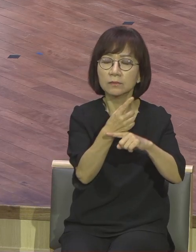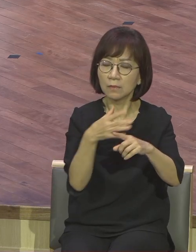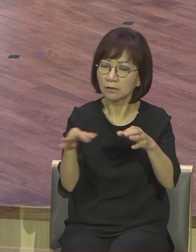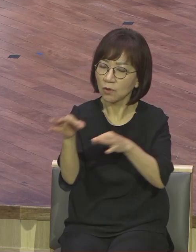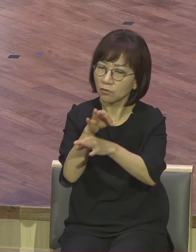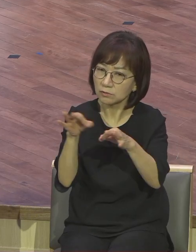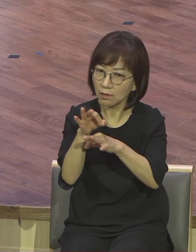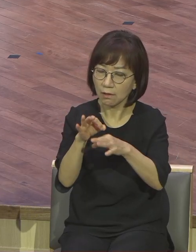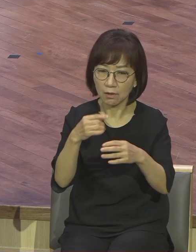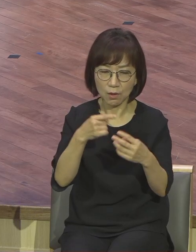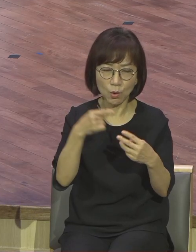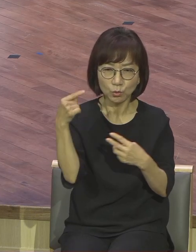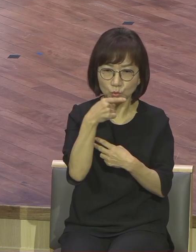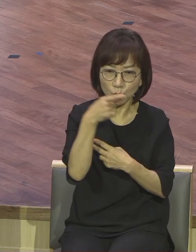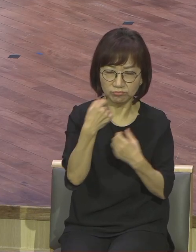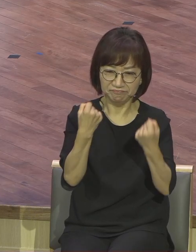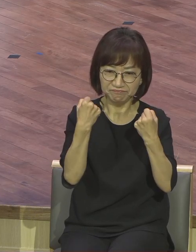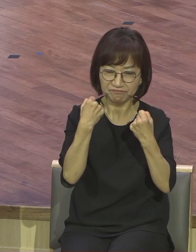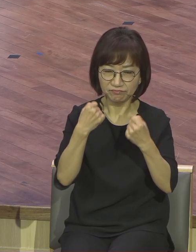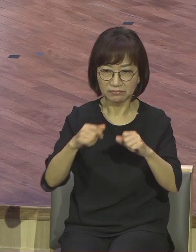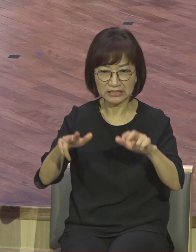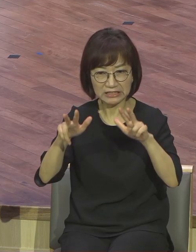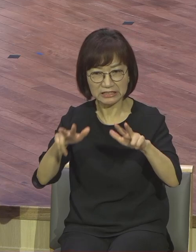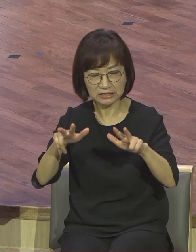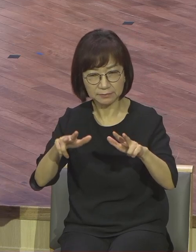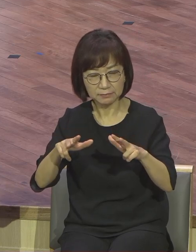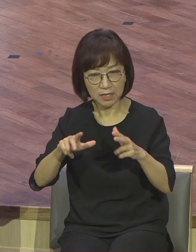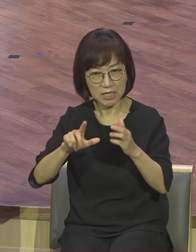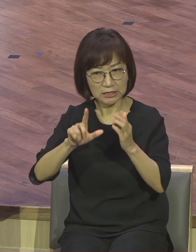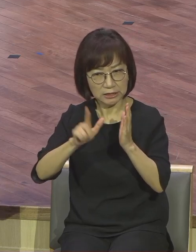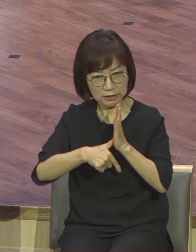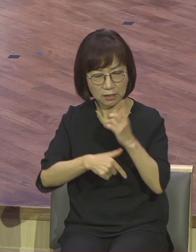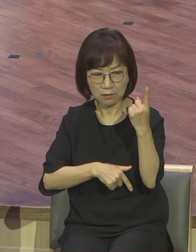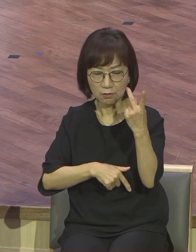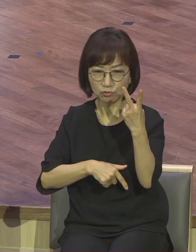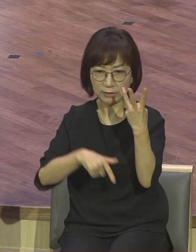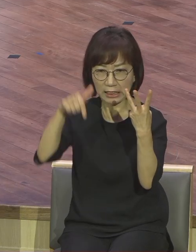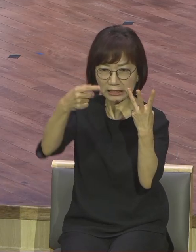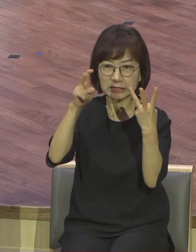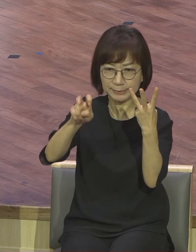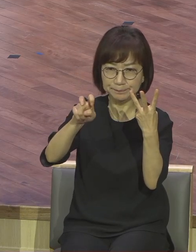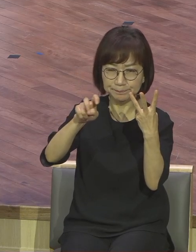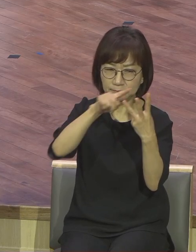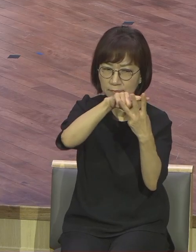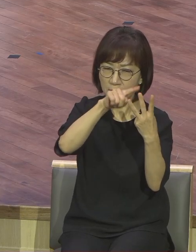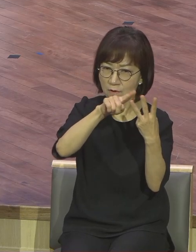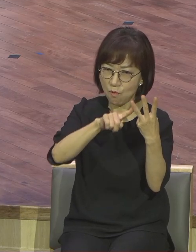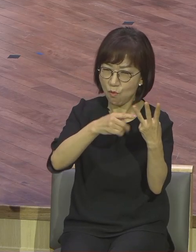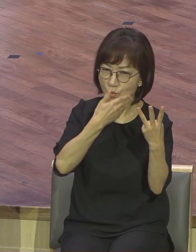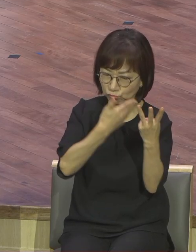이 지금은 시간이다 이 세 가지를 듣고 나서 너무 소중해서 그렇게